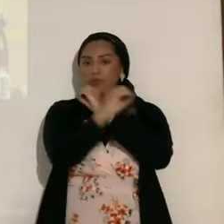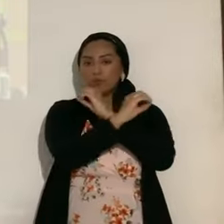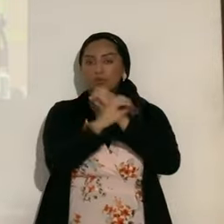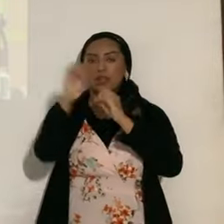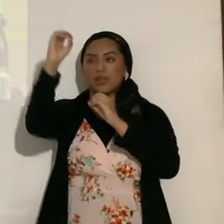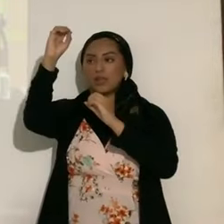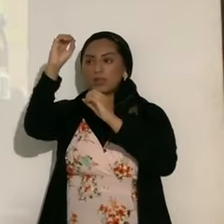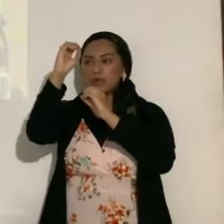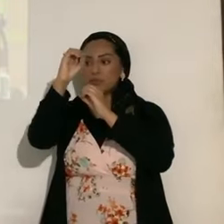así,